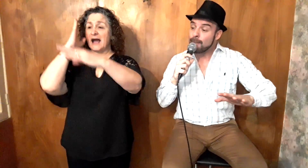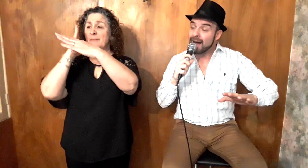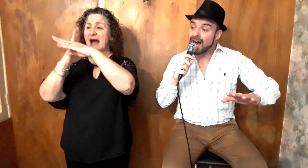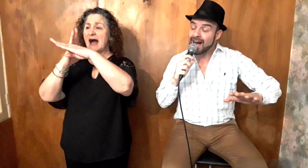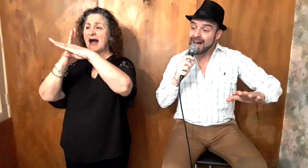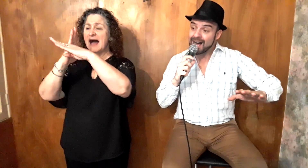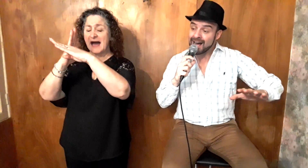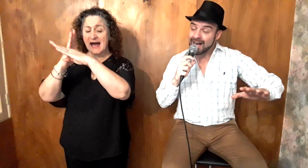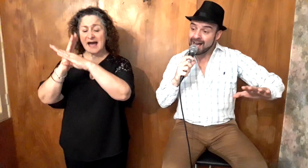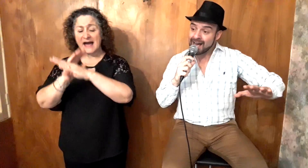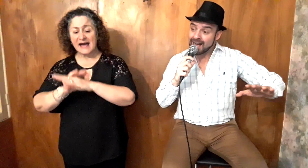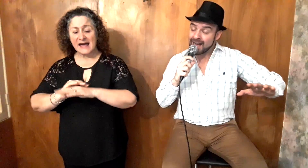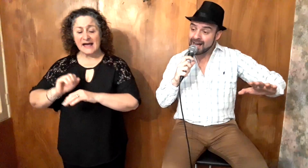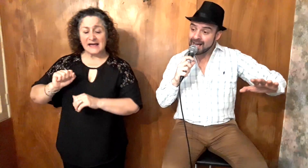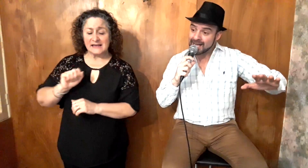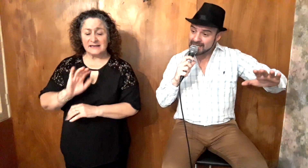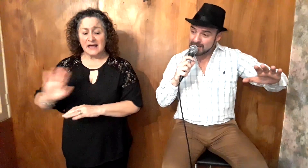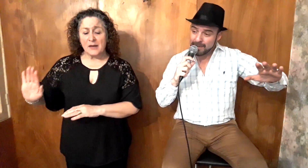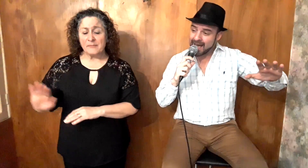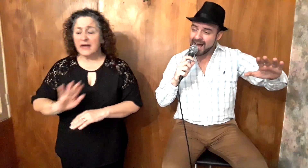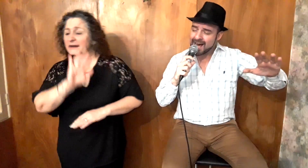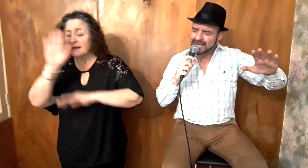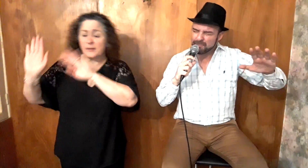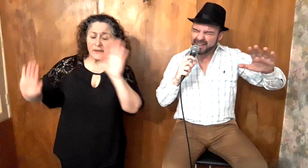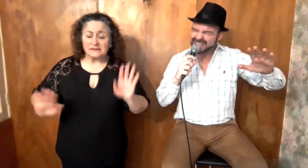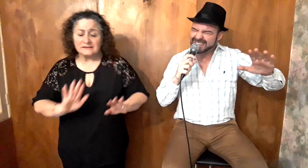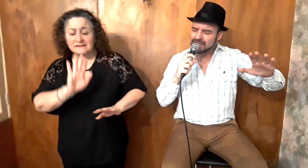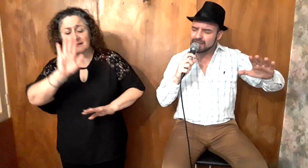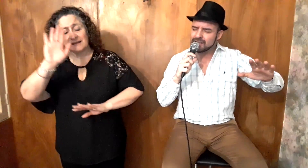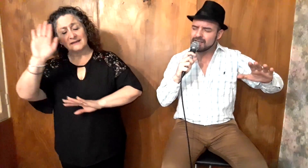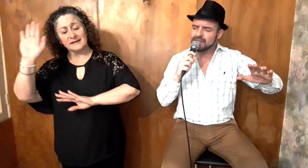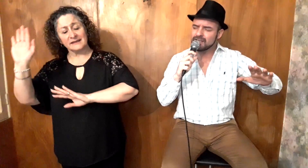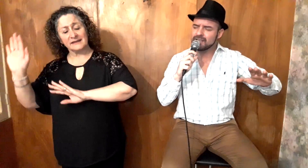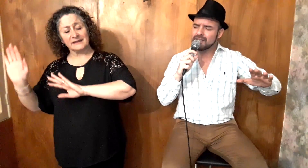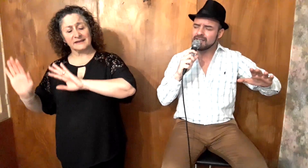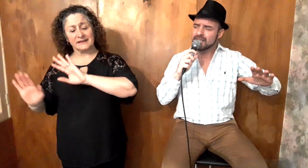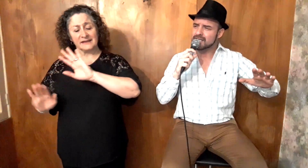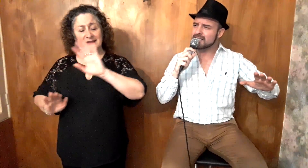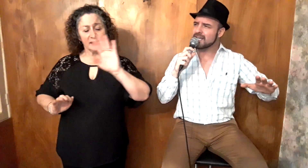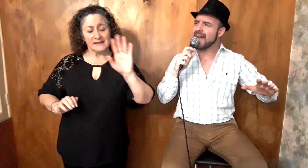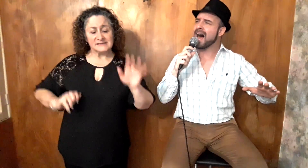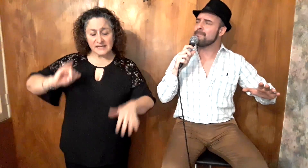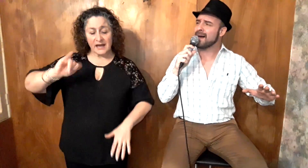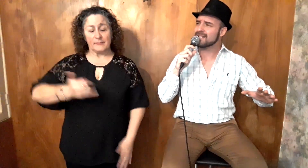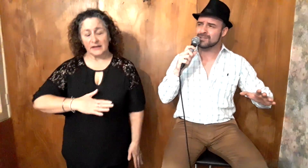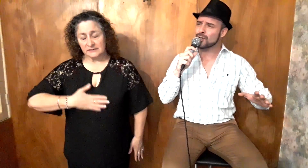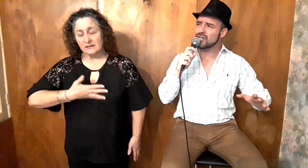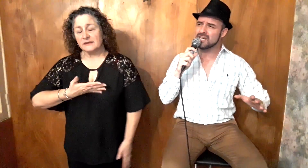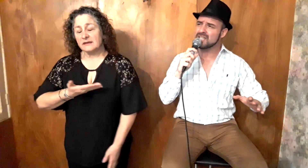Jamás me arrepentí, si amando di